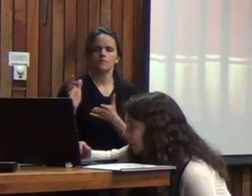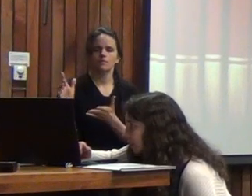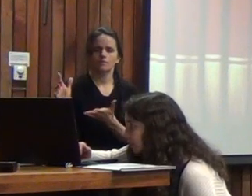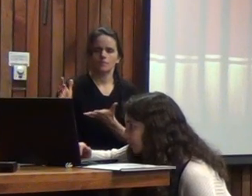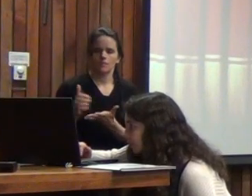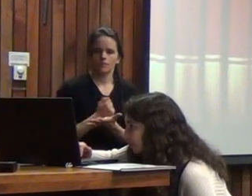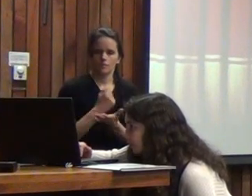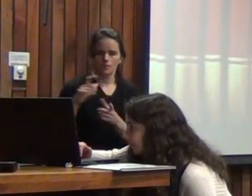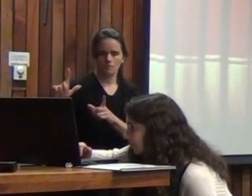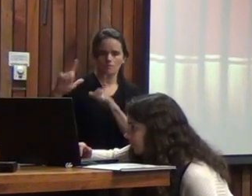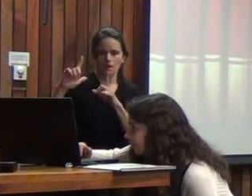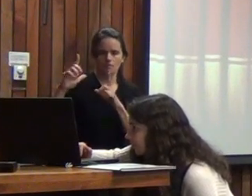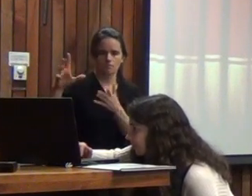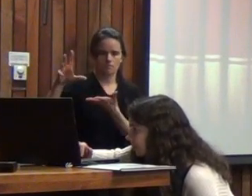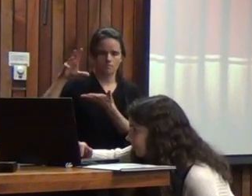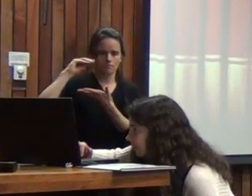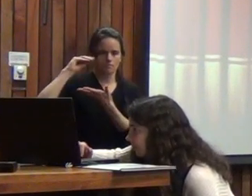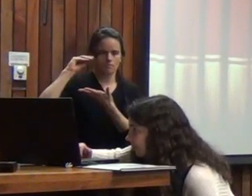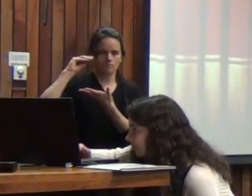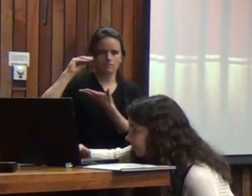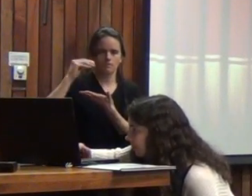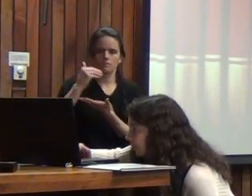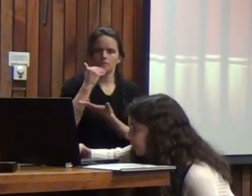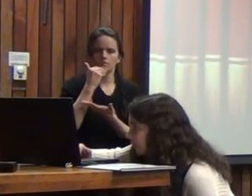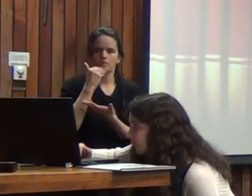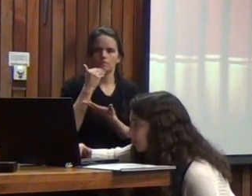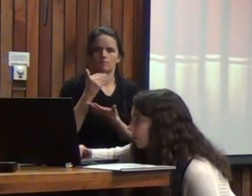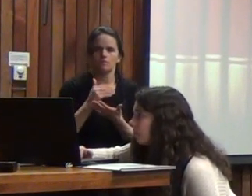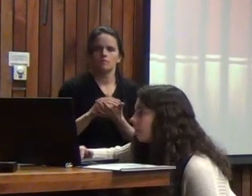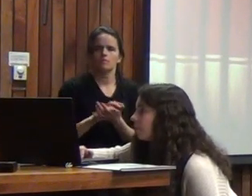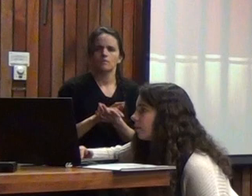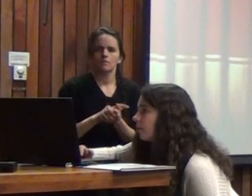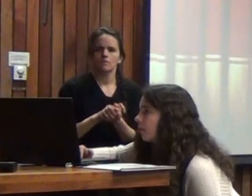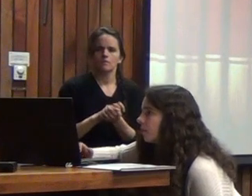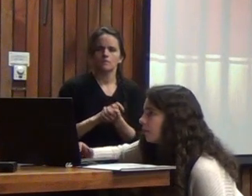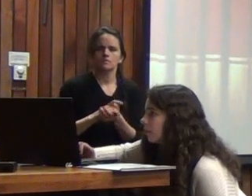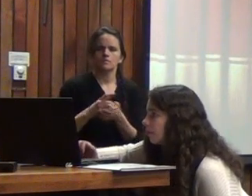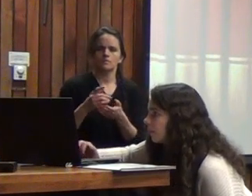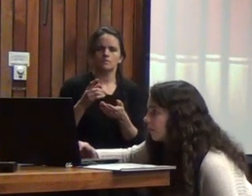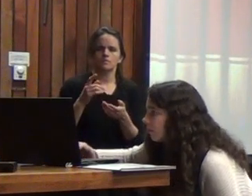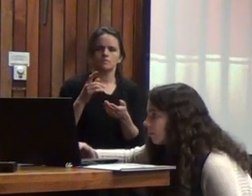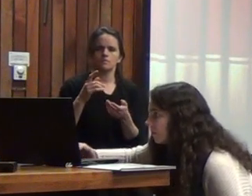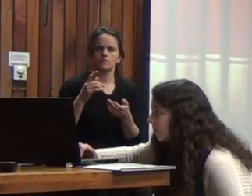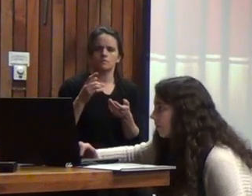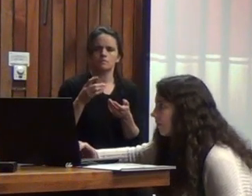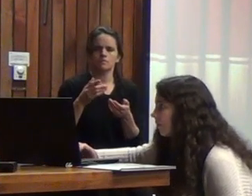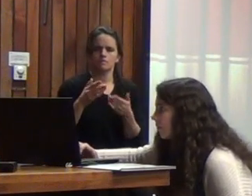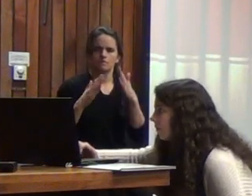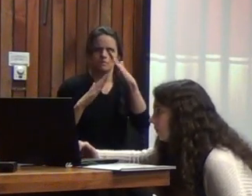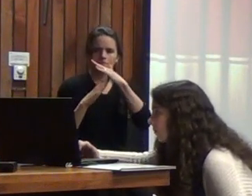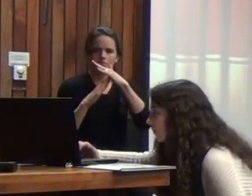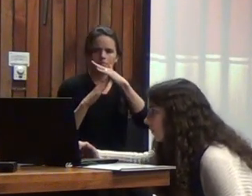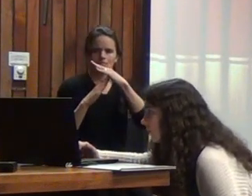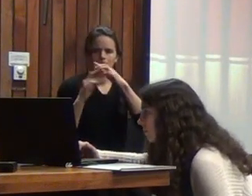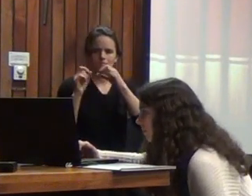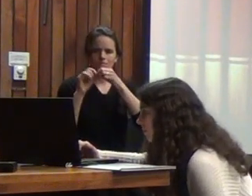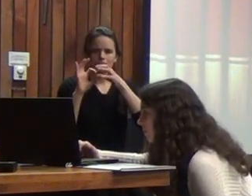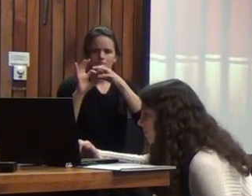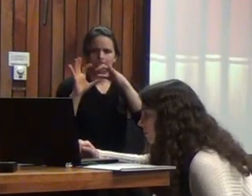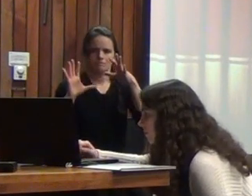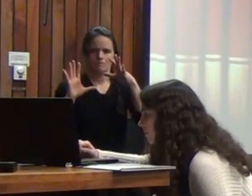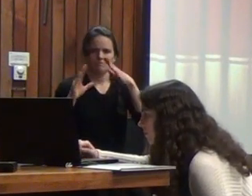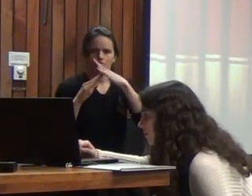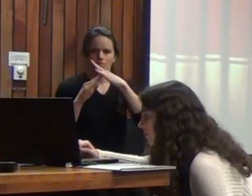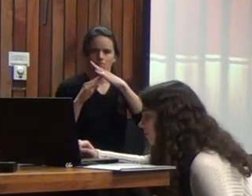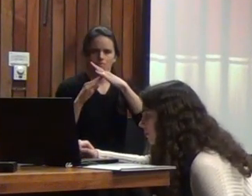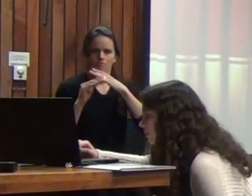lo cual conlleva en sí a si lo tomamos como análisis externo hacer un análisis en base